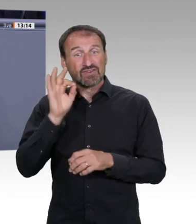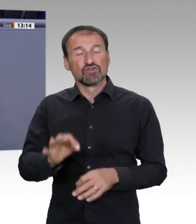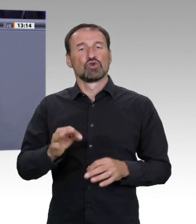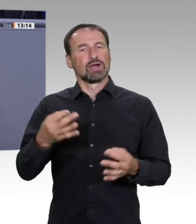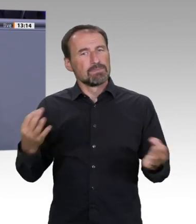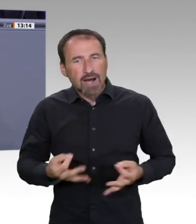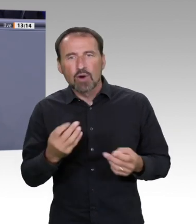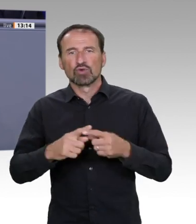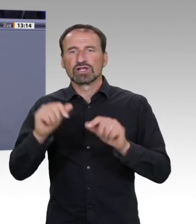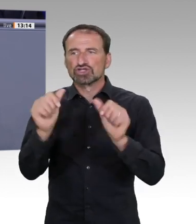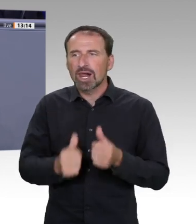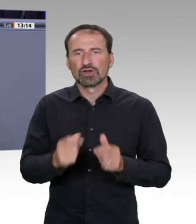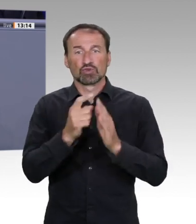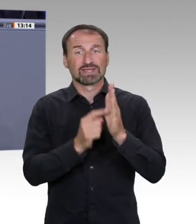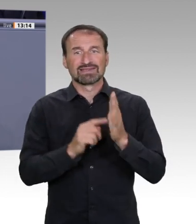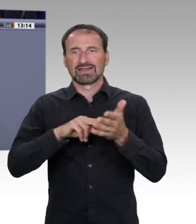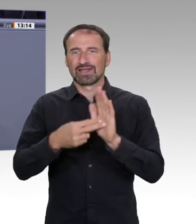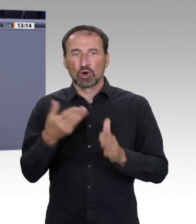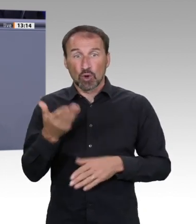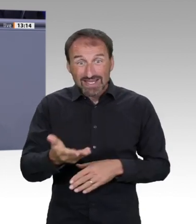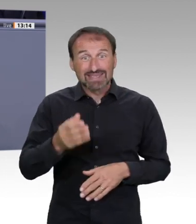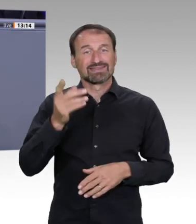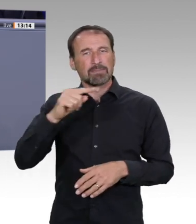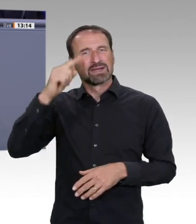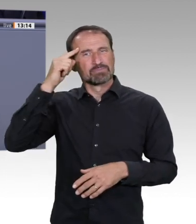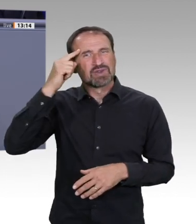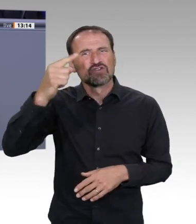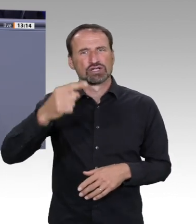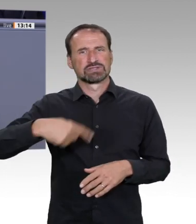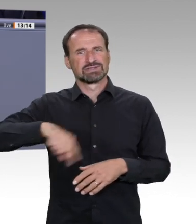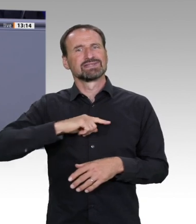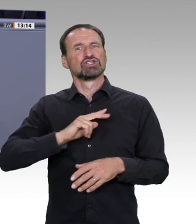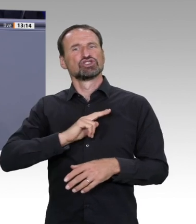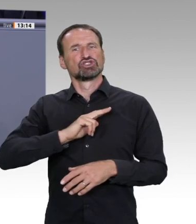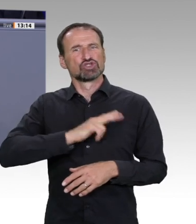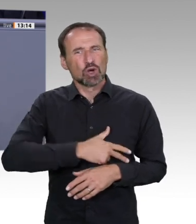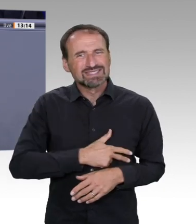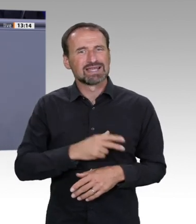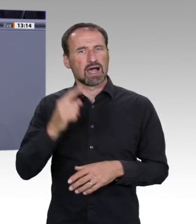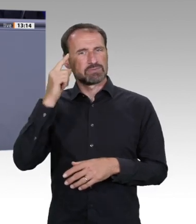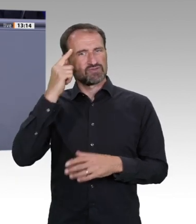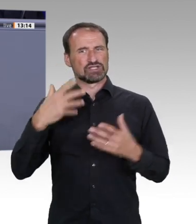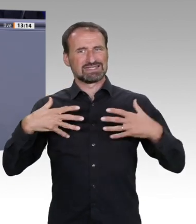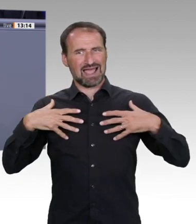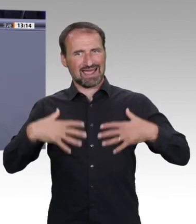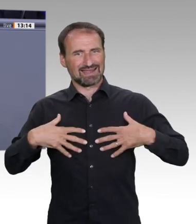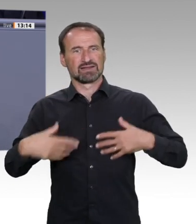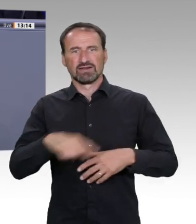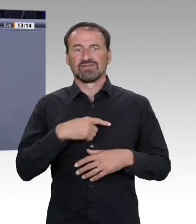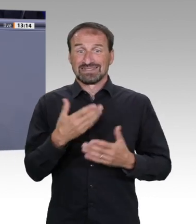Computerarbeitsplätze aller 180 Ministerien und Behörden der Bundesverwaltung modernisiert und vereinheitlicht werden. Nach über